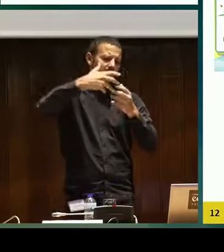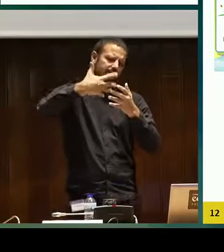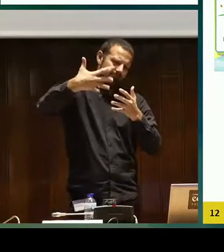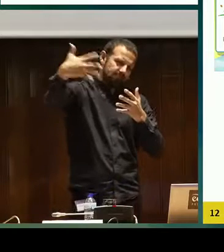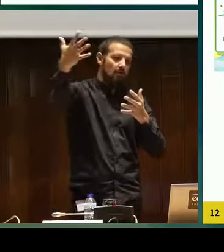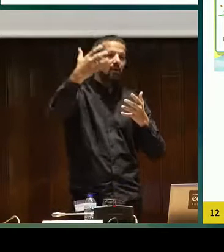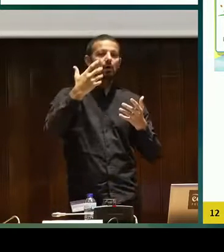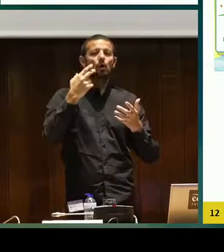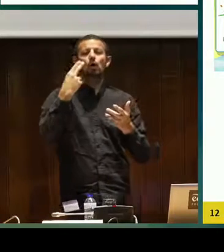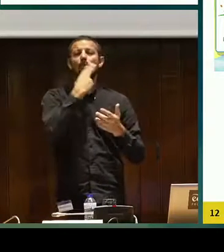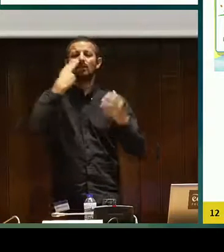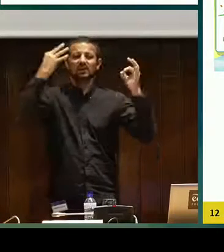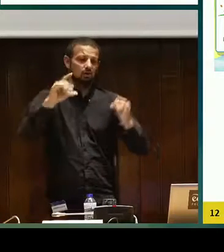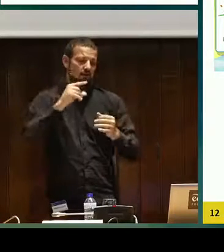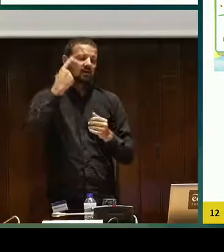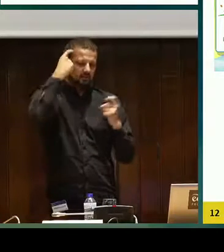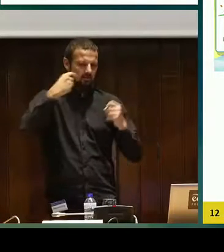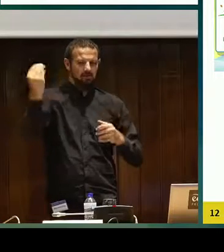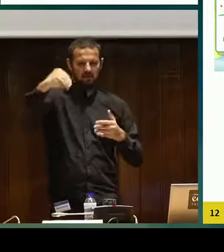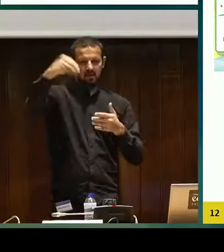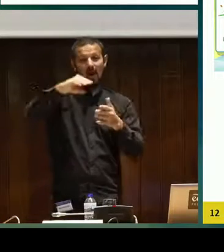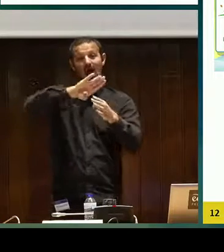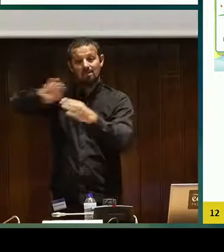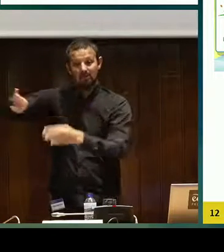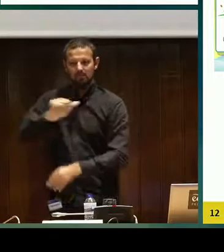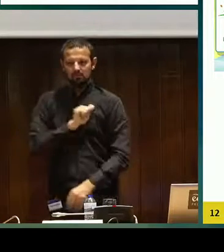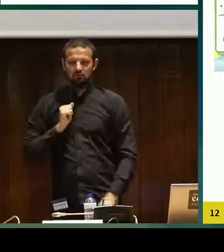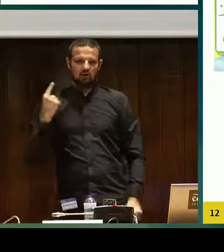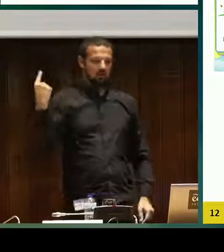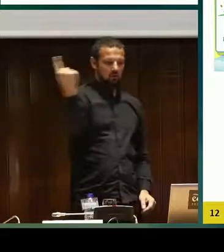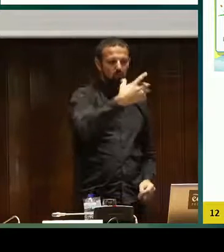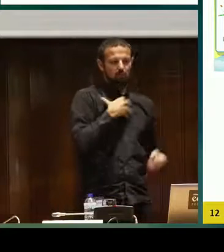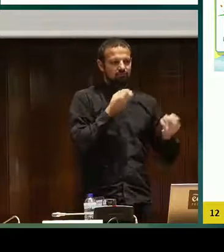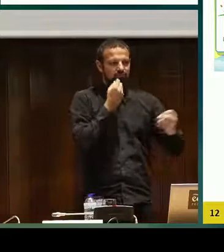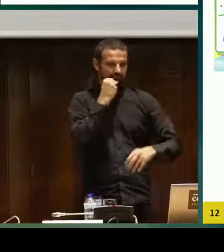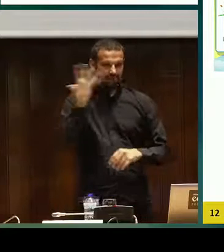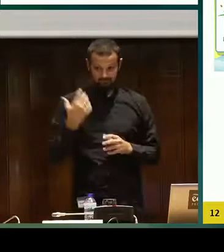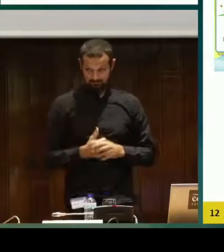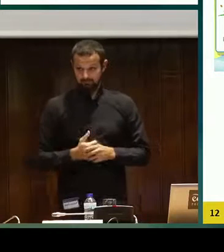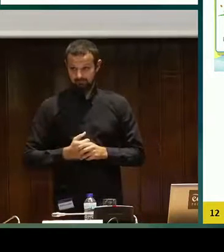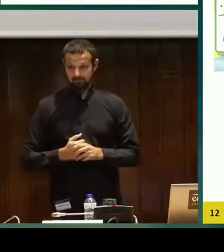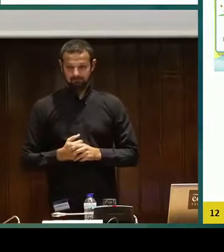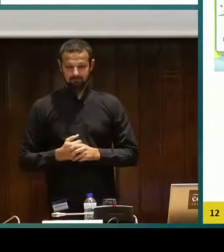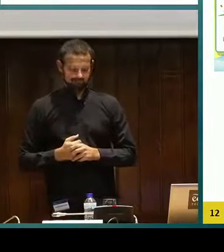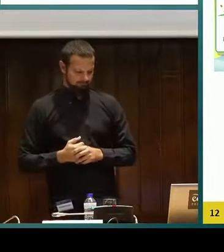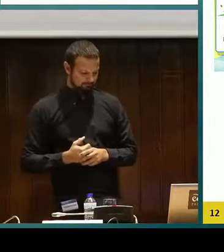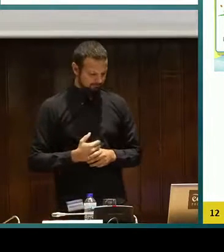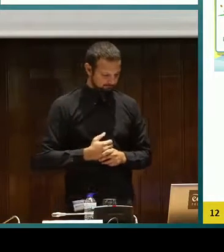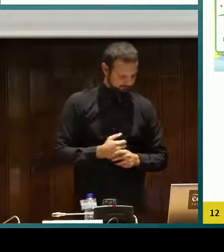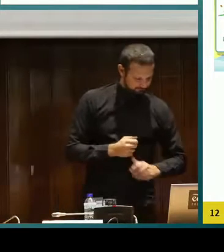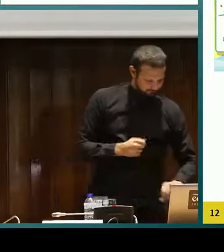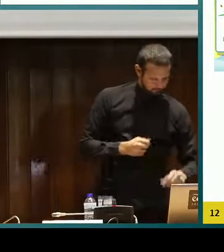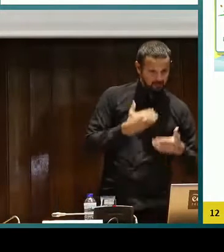más e irán en aumento conforme pase el tiempo. Intentaremos que así sea. Además de que de forma personal cada uno puede también